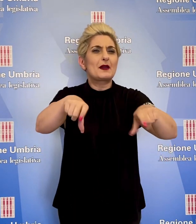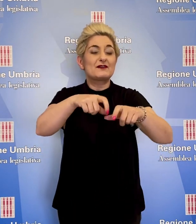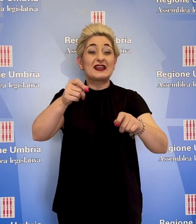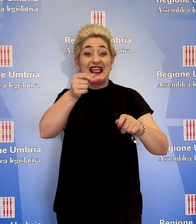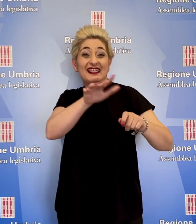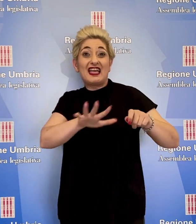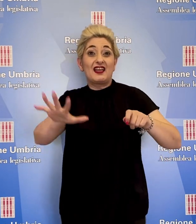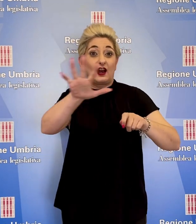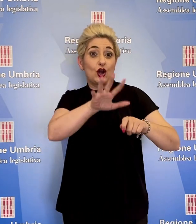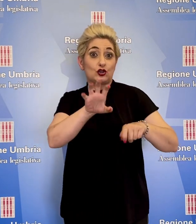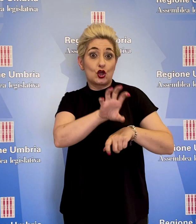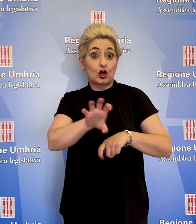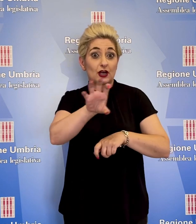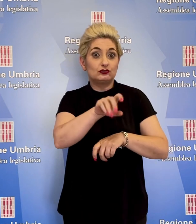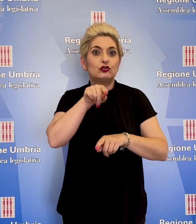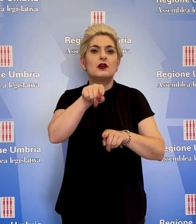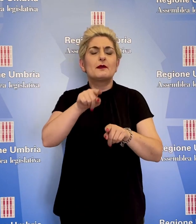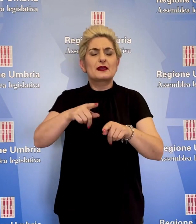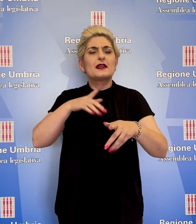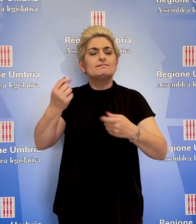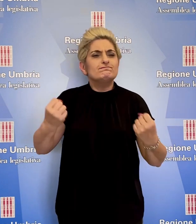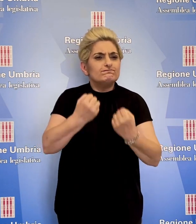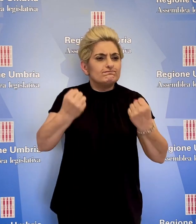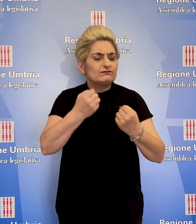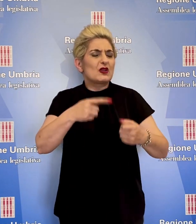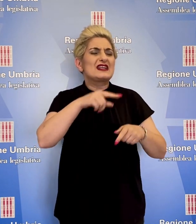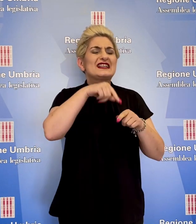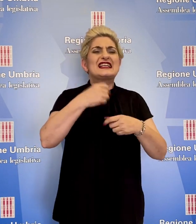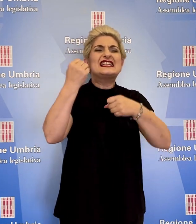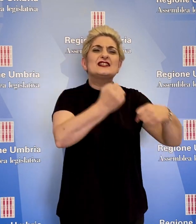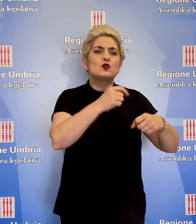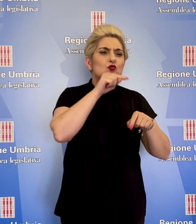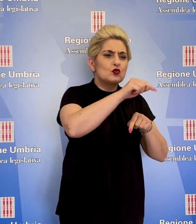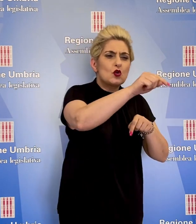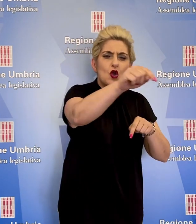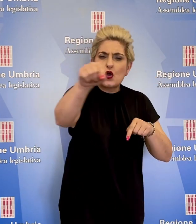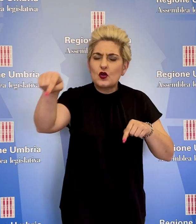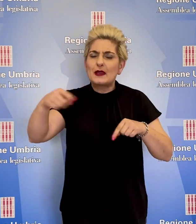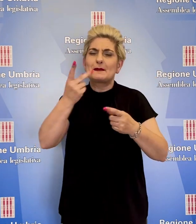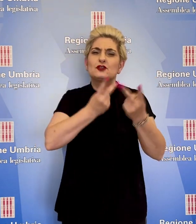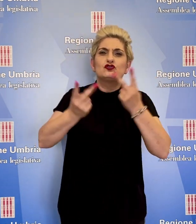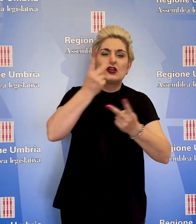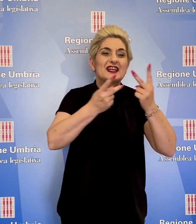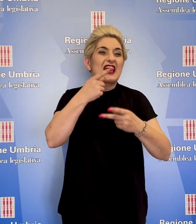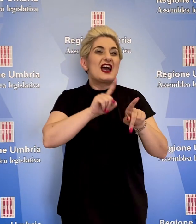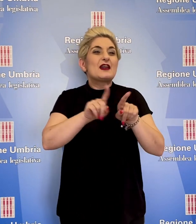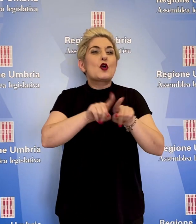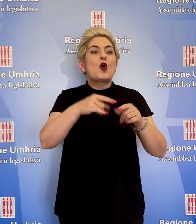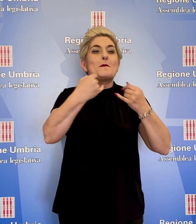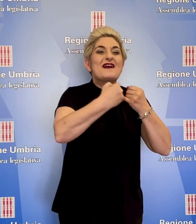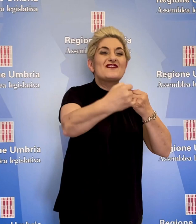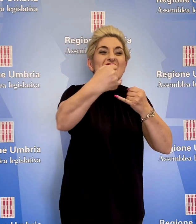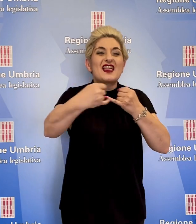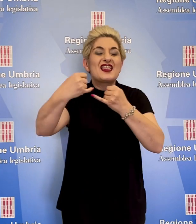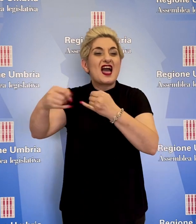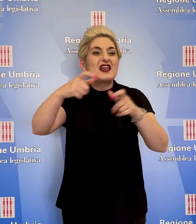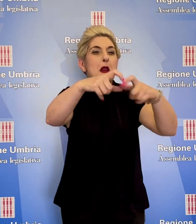territorio regionale e ad attivarsi in tutte le sedi istituzionali necessarie per scongiurare la chiusura delle filiali bancarie,